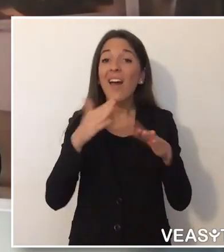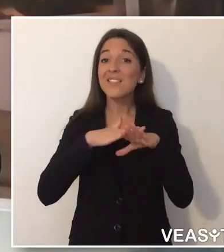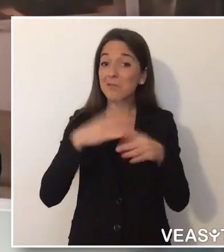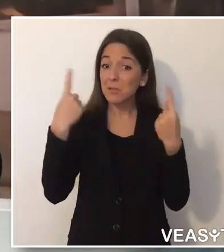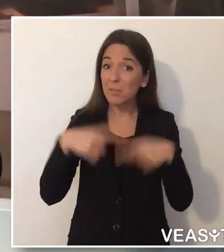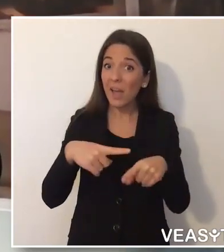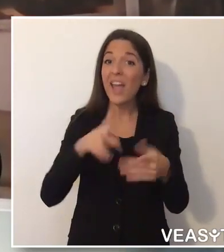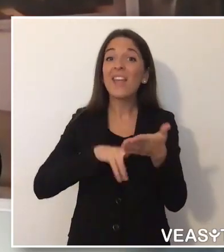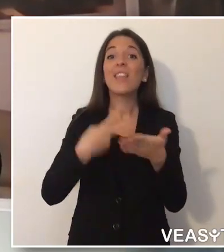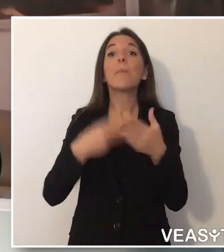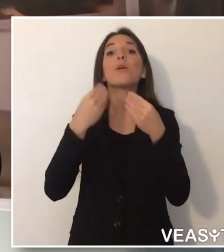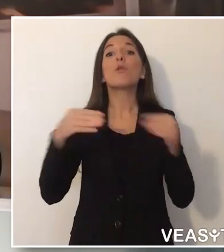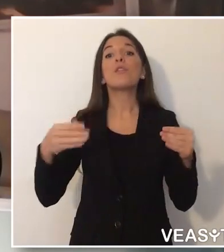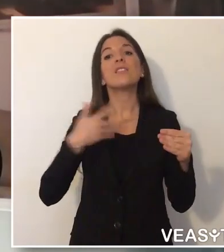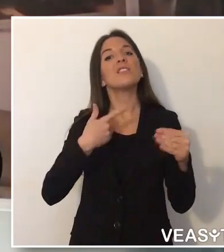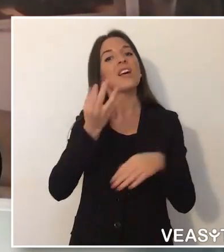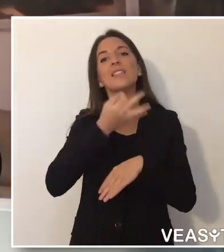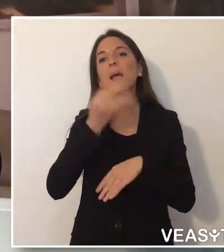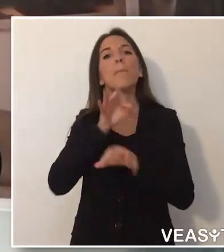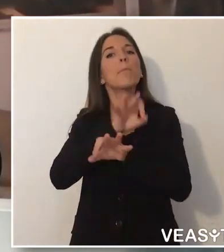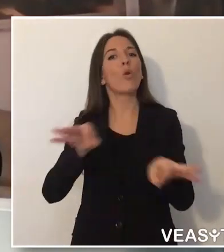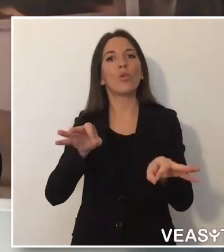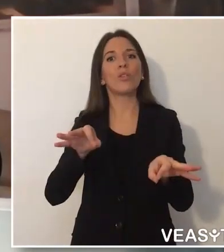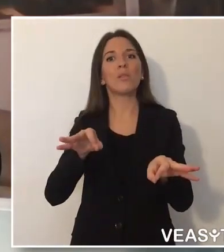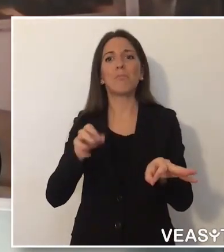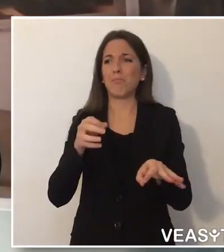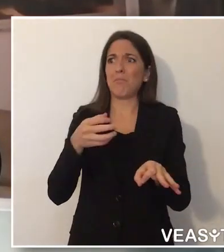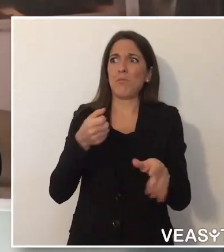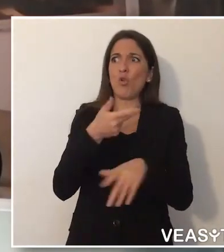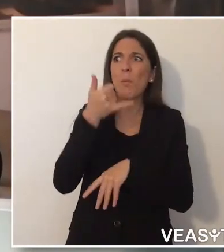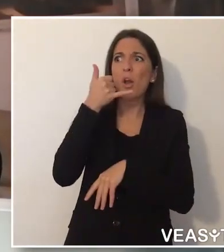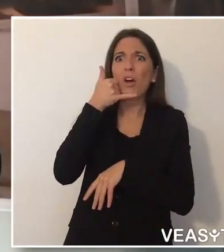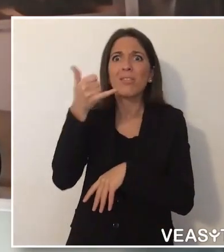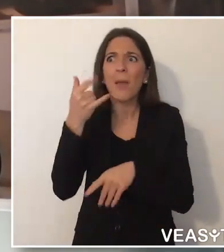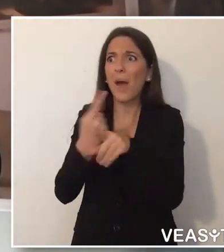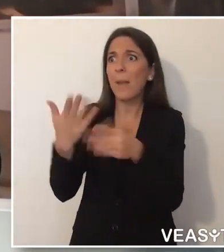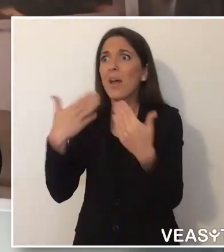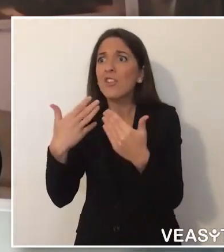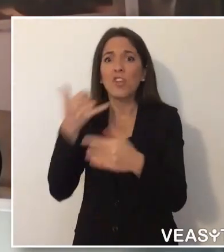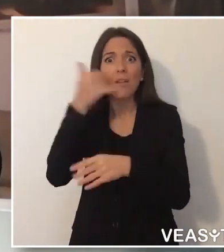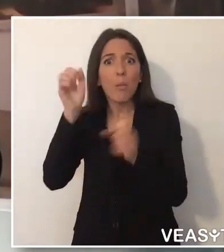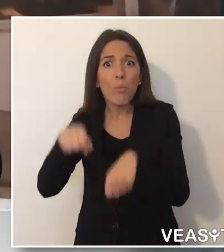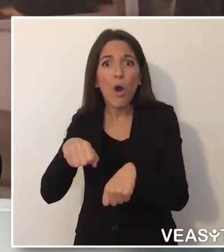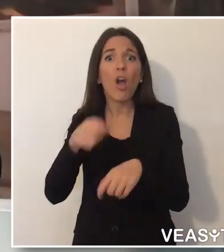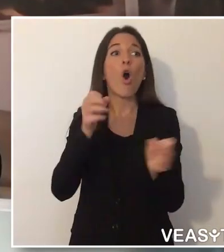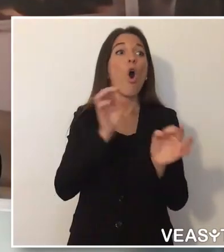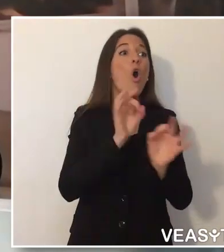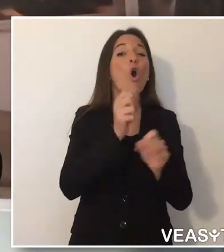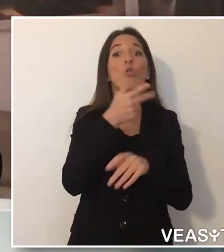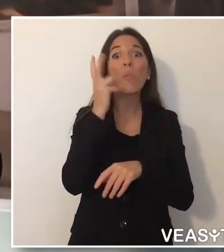interpreti professionisti, telefonate a centri di emergenza, numeri verdi, ma anche altre necessità personali.